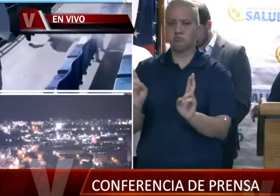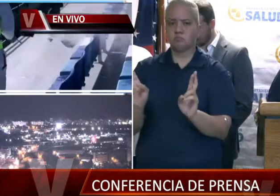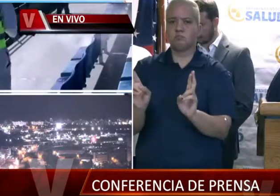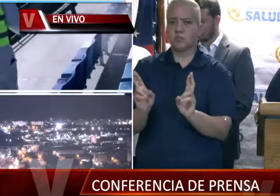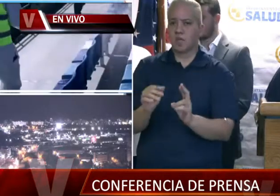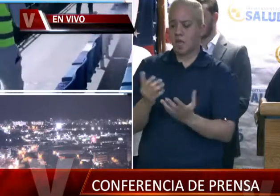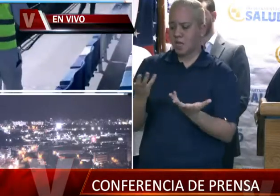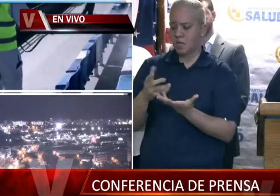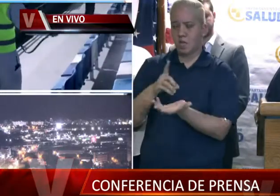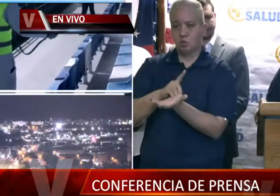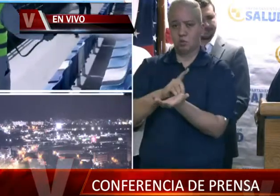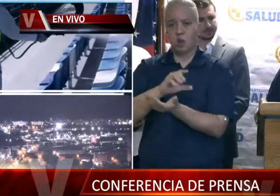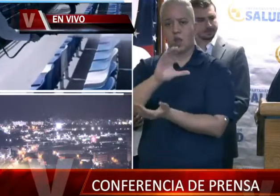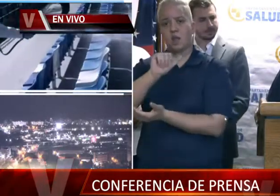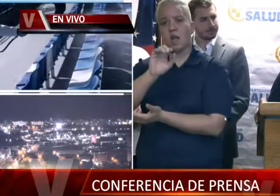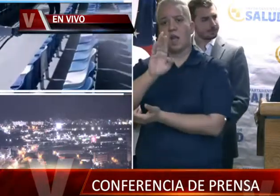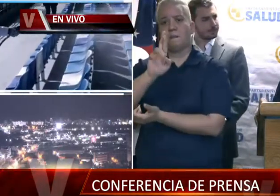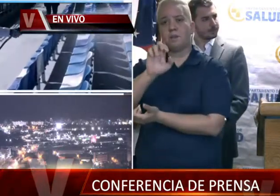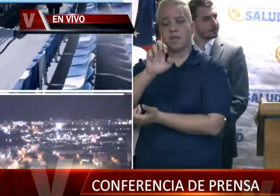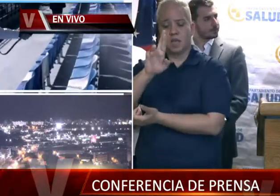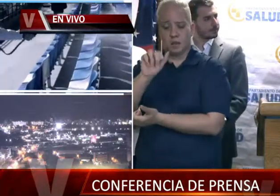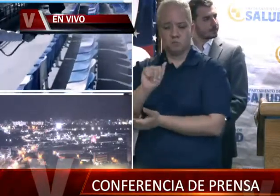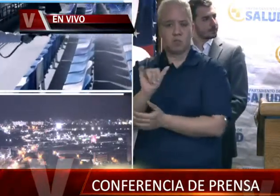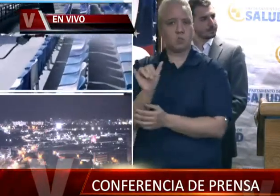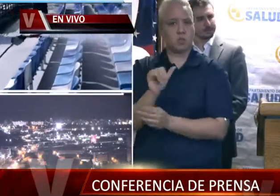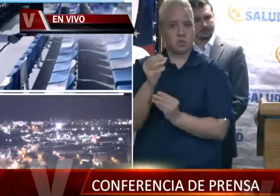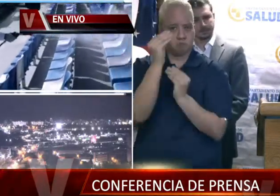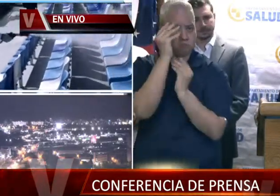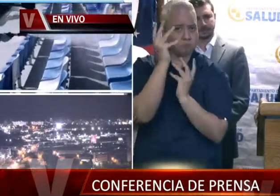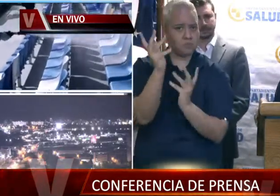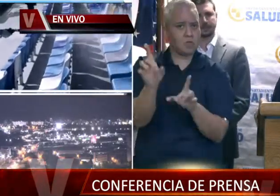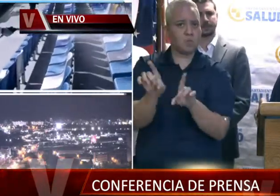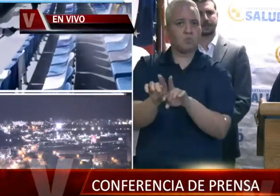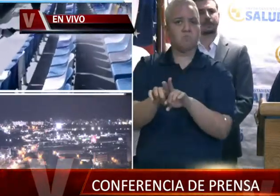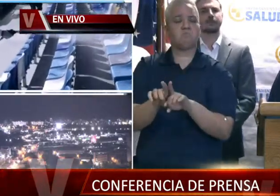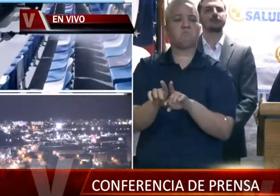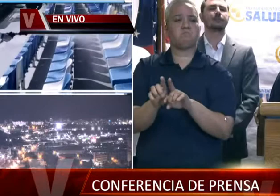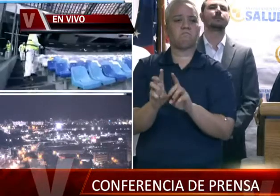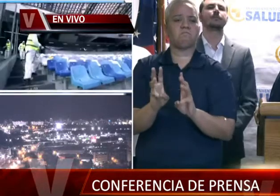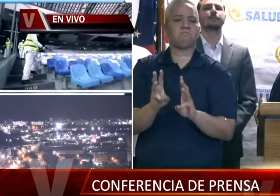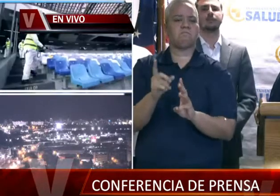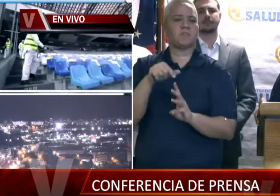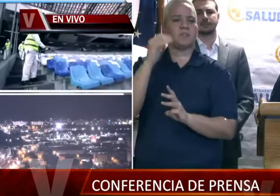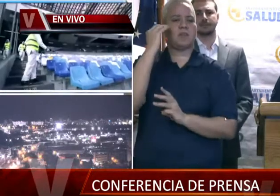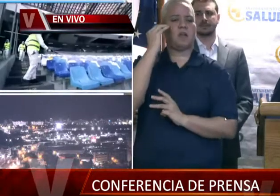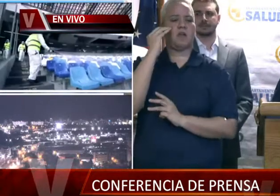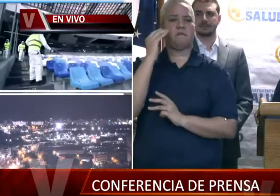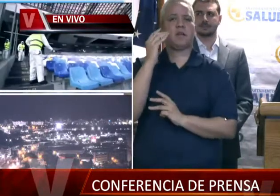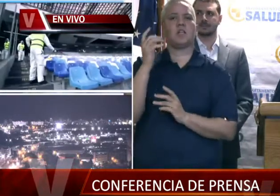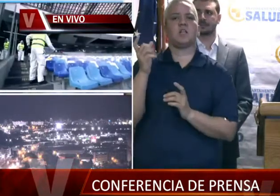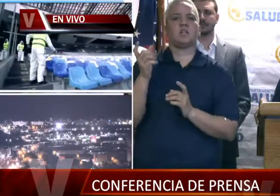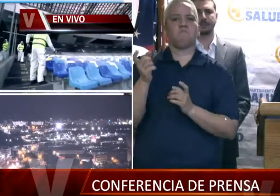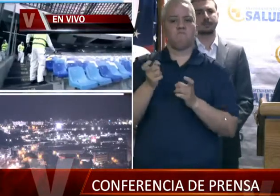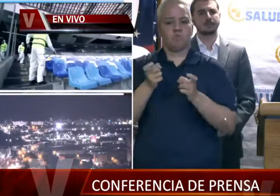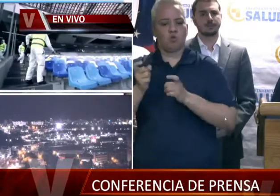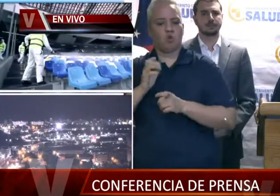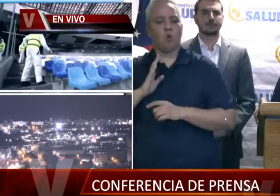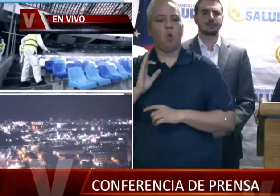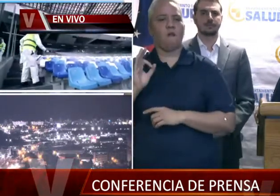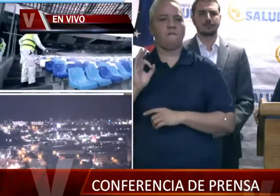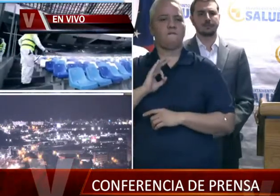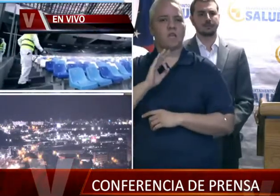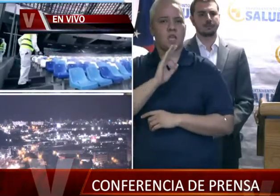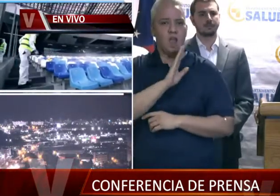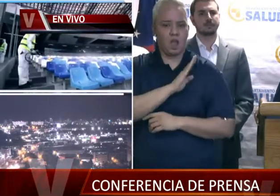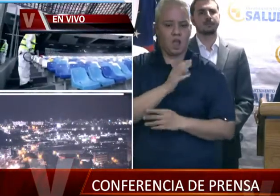aquí está la doctora Cabrera, que le pueda dar de igual manera, como todos ustedes saben, la Junta de Control Fiscal autorizó una asignación de fondos